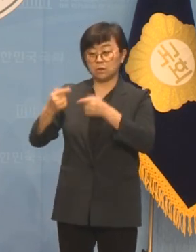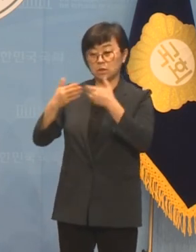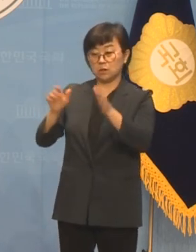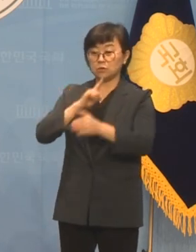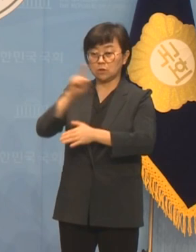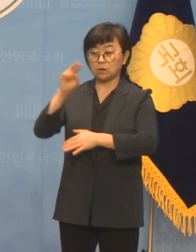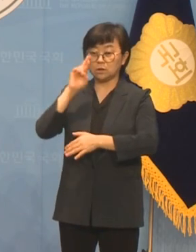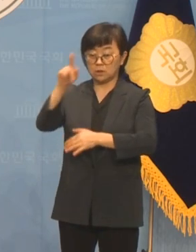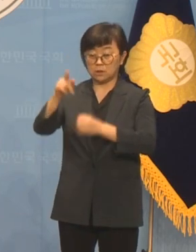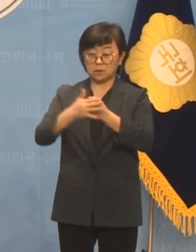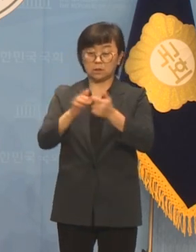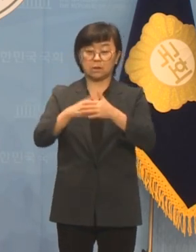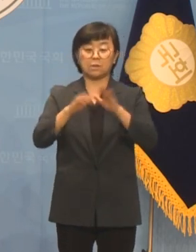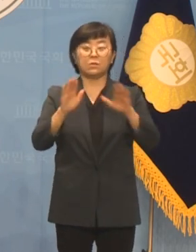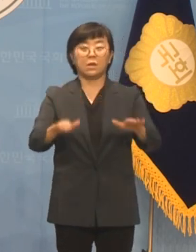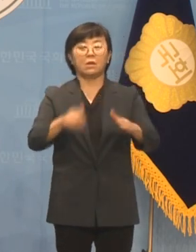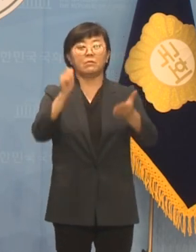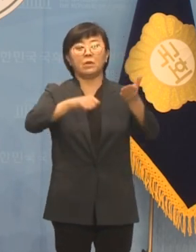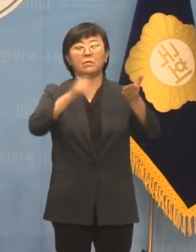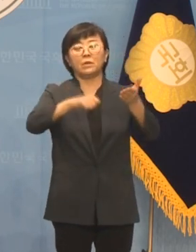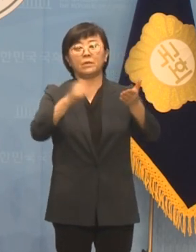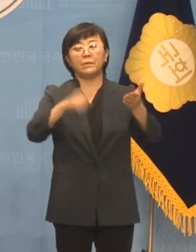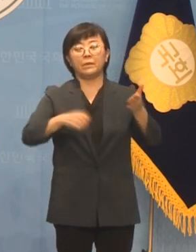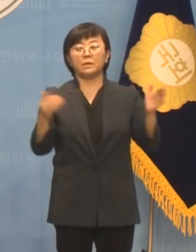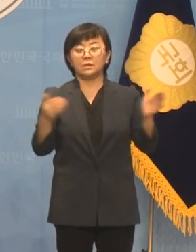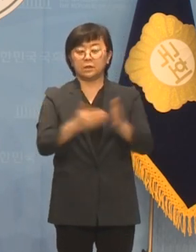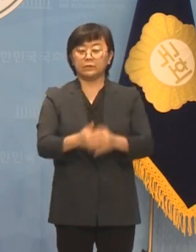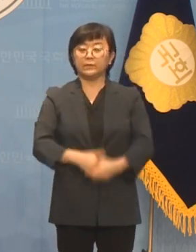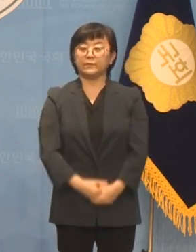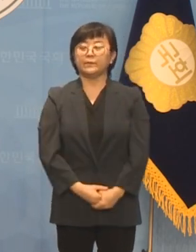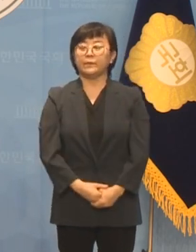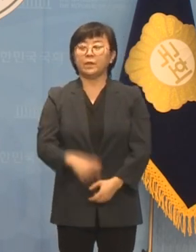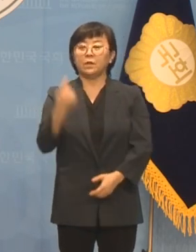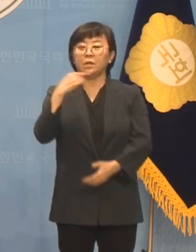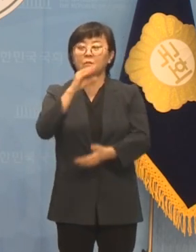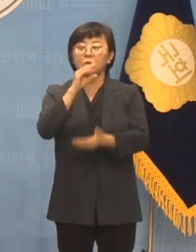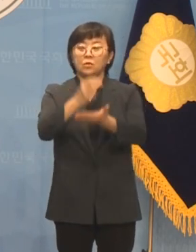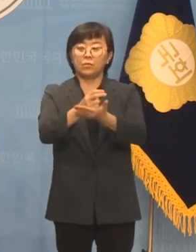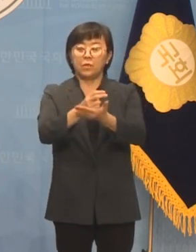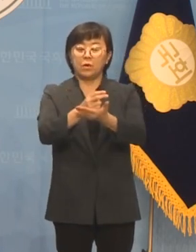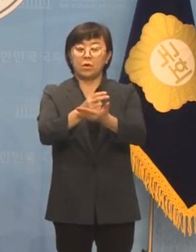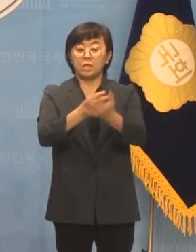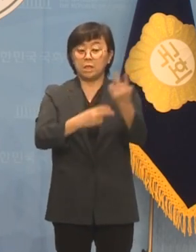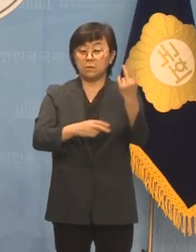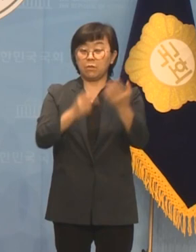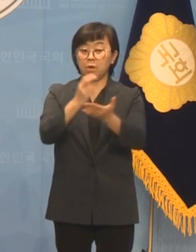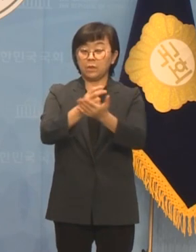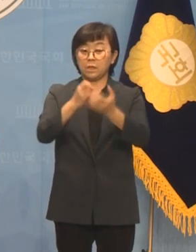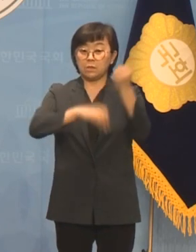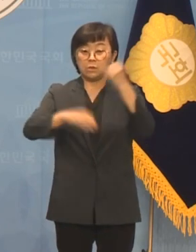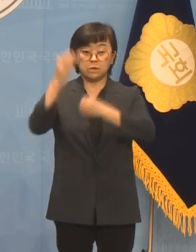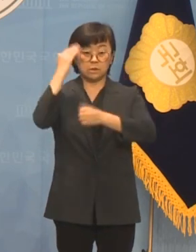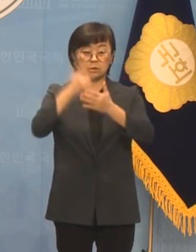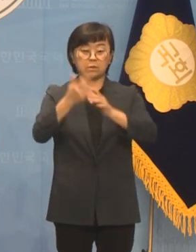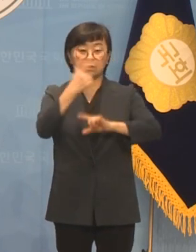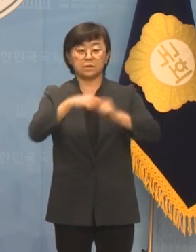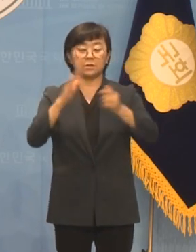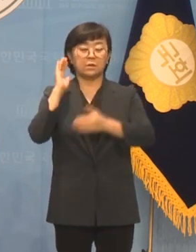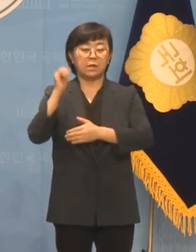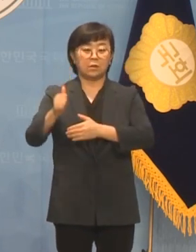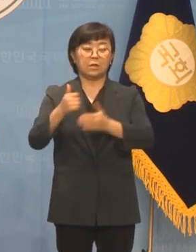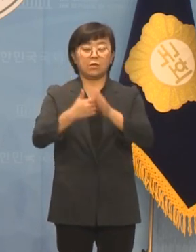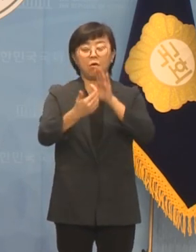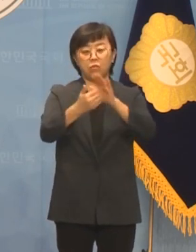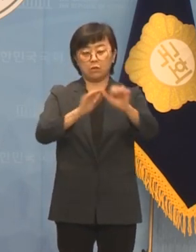주장이 틀렸다는 게 이번 판결로 확인됐습니다 노란 봉투법, 제의법이 상식이고 더 이상 대통령에겐